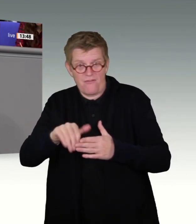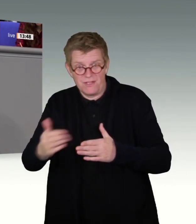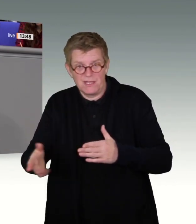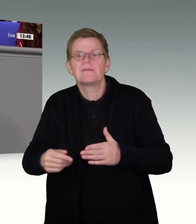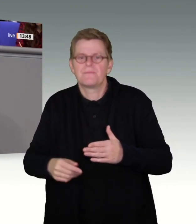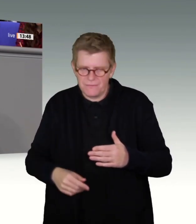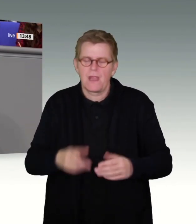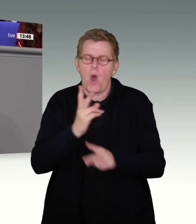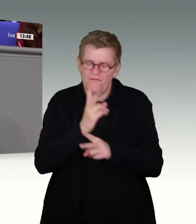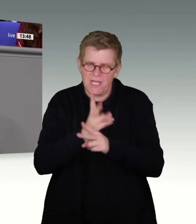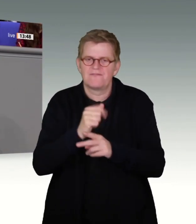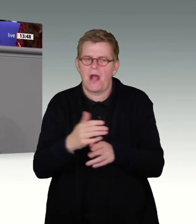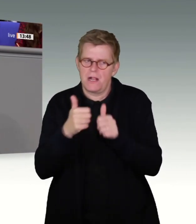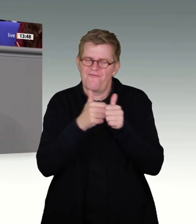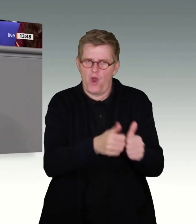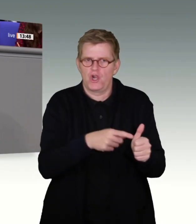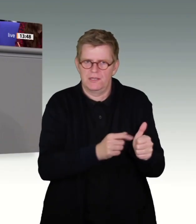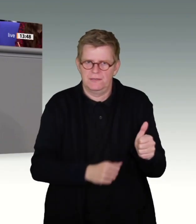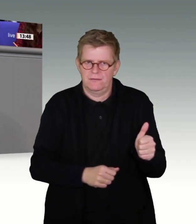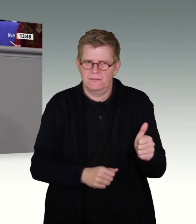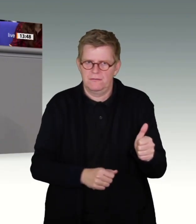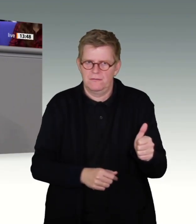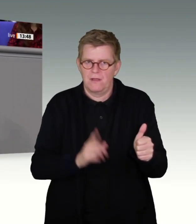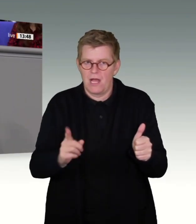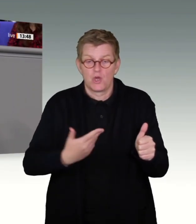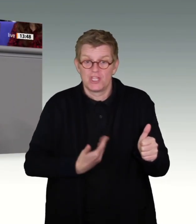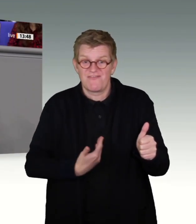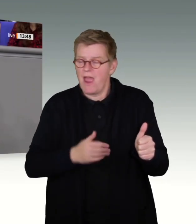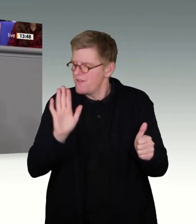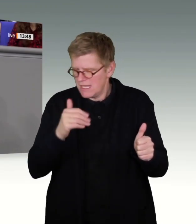schwerster Straftaten tun. Es wird keinen Zweifel geben, meine Damen und Herren.